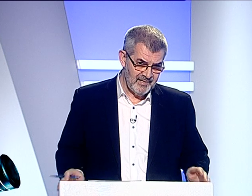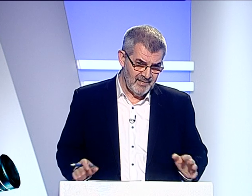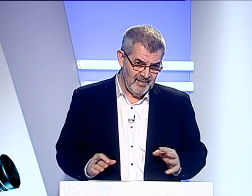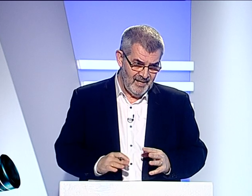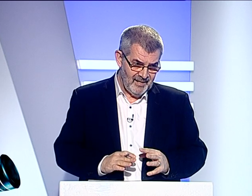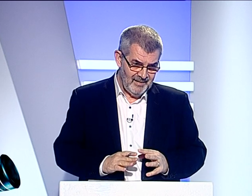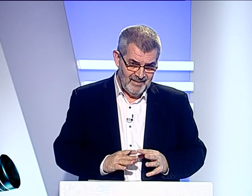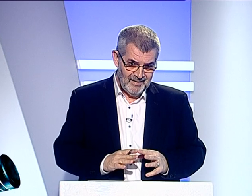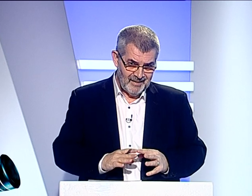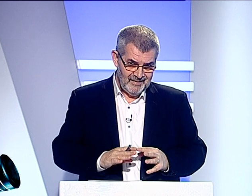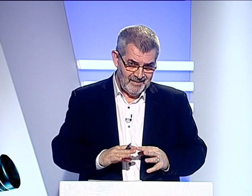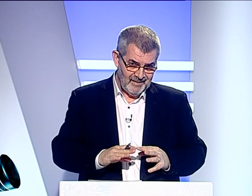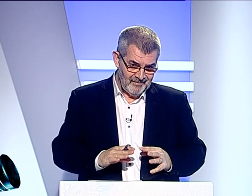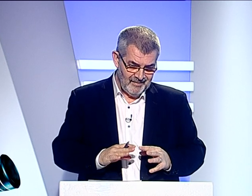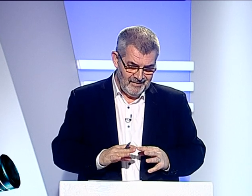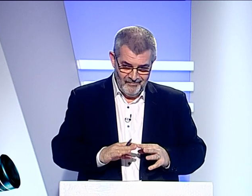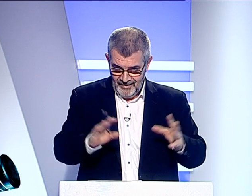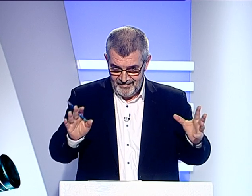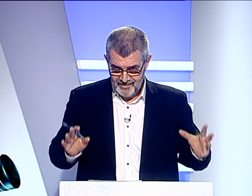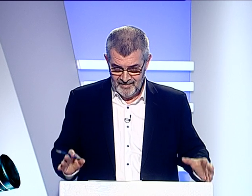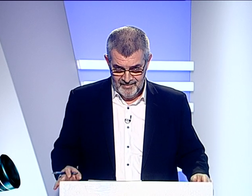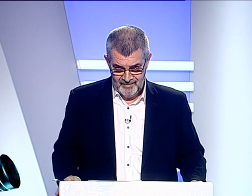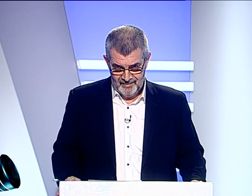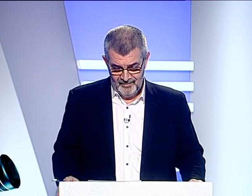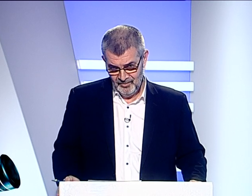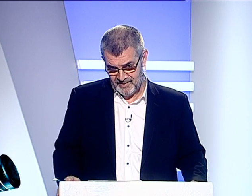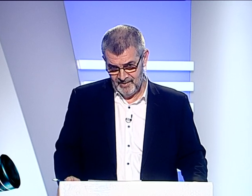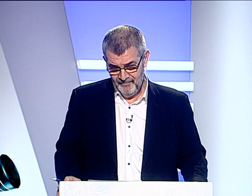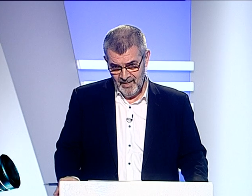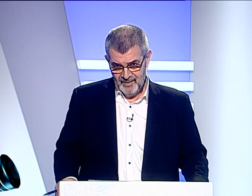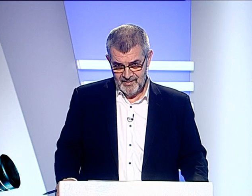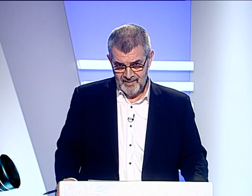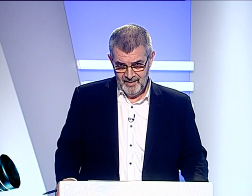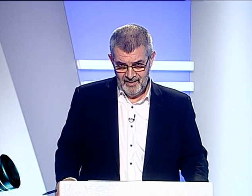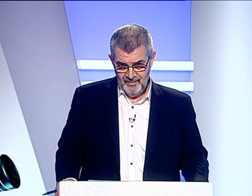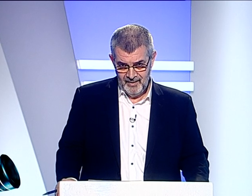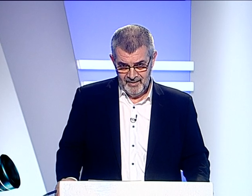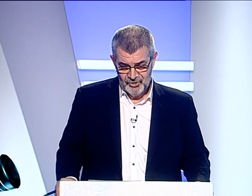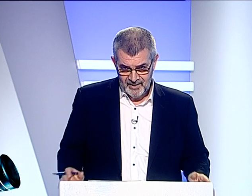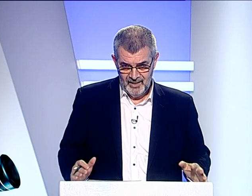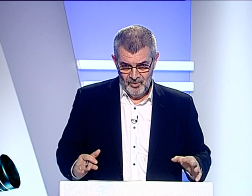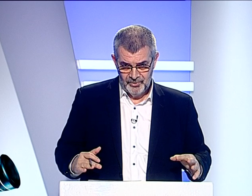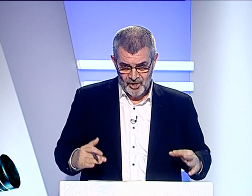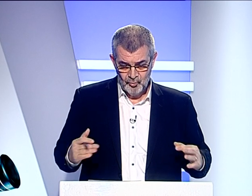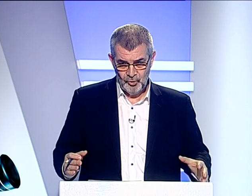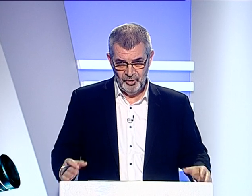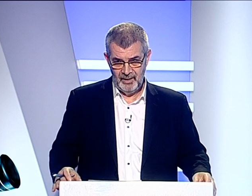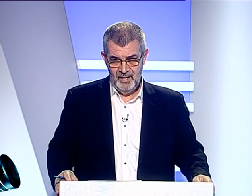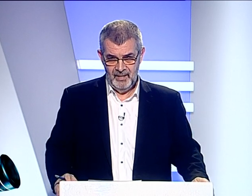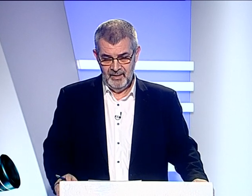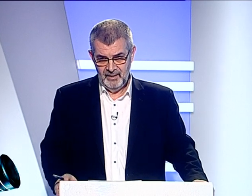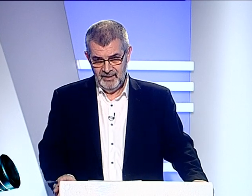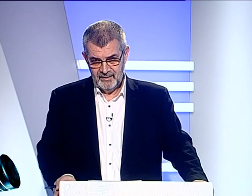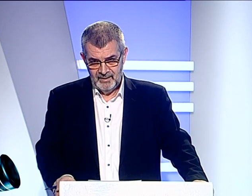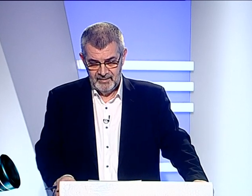vedeți La câte nivele Niveluri Se încearcă Un ajutor